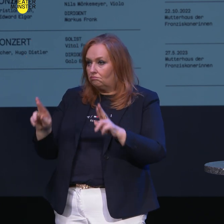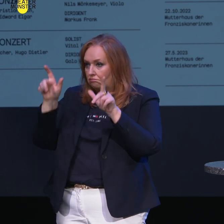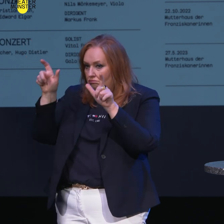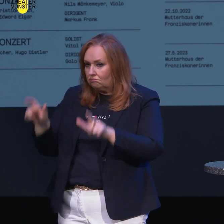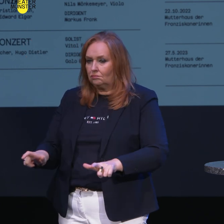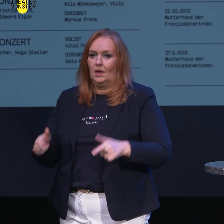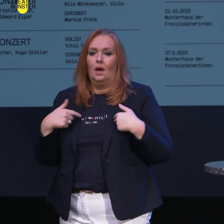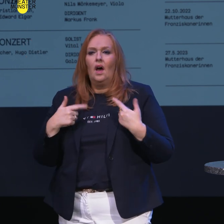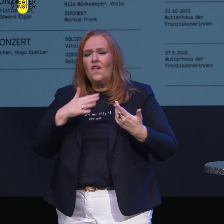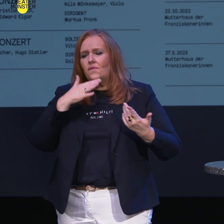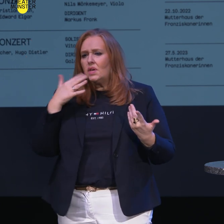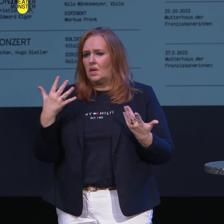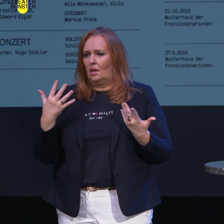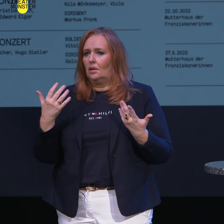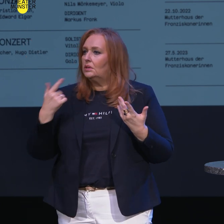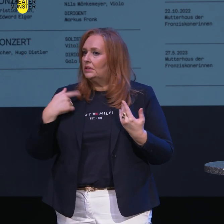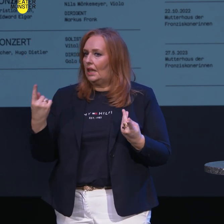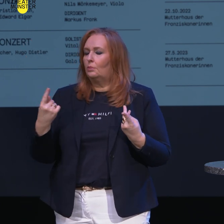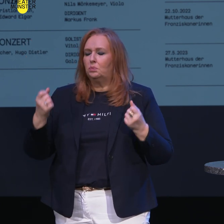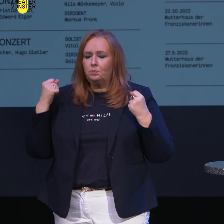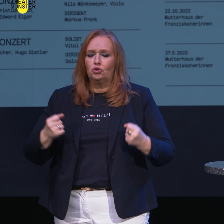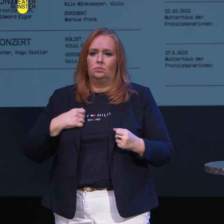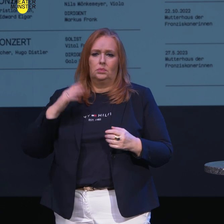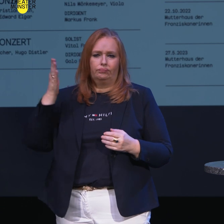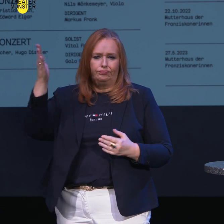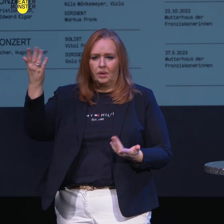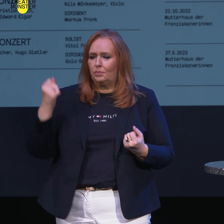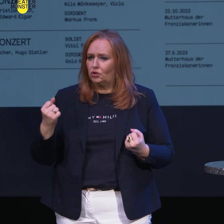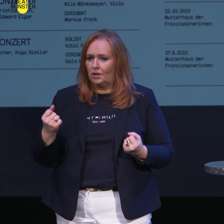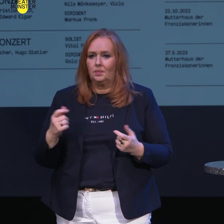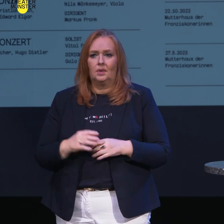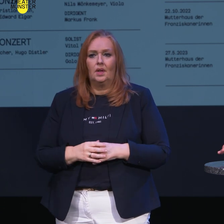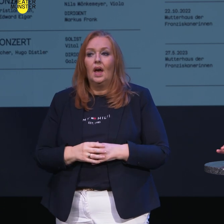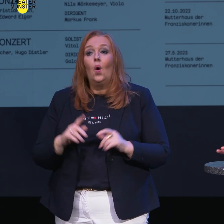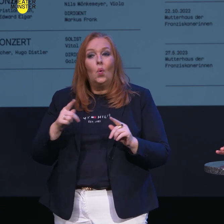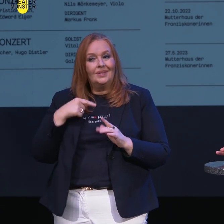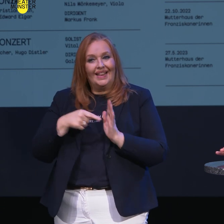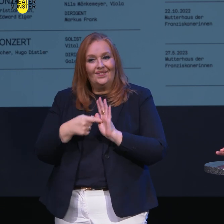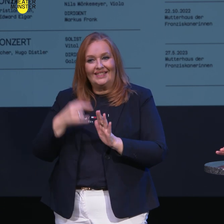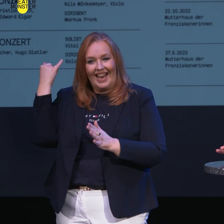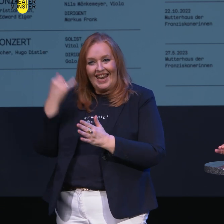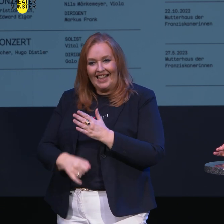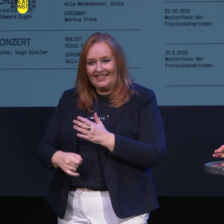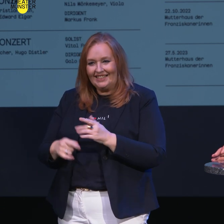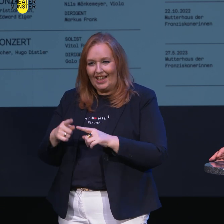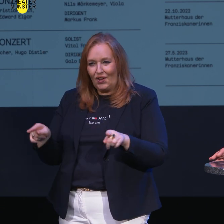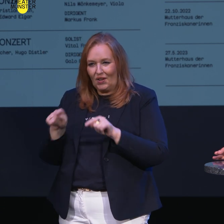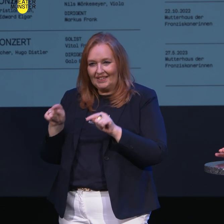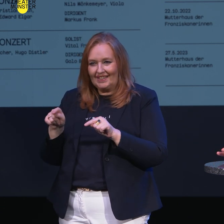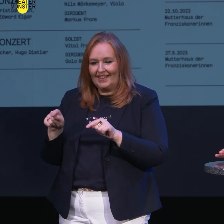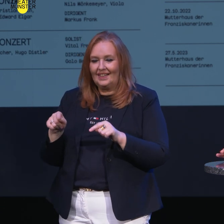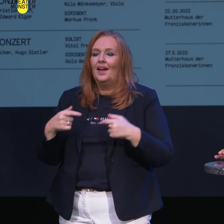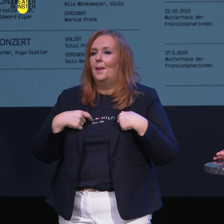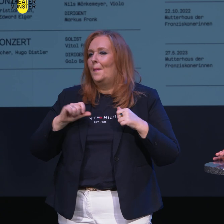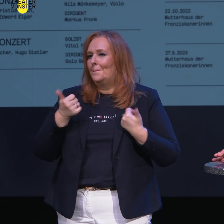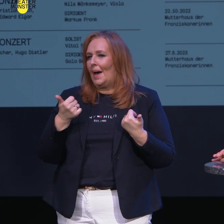und von der ich ganz viel halte. Ich glaube, sie wird einen großen Weg gehen. Und ich darf auch noch hinweisen, insbesondere auf das letzte Sinfoniekonzert. Hier nehmen wir